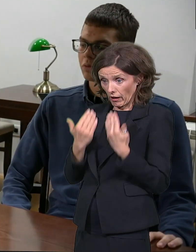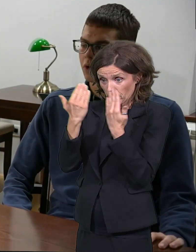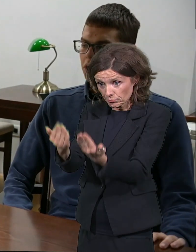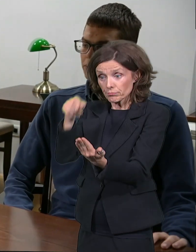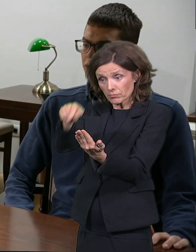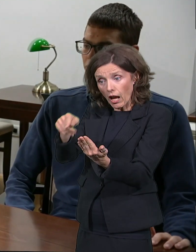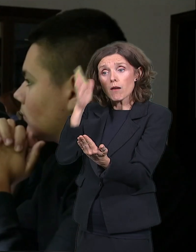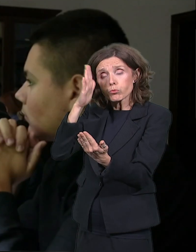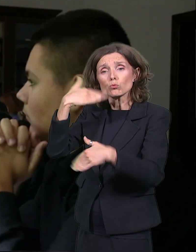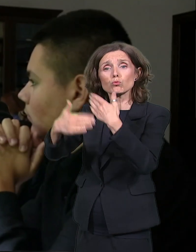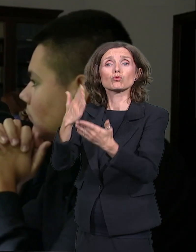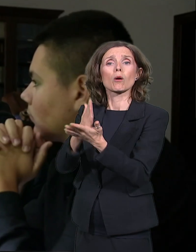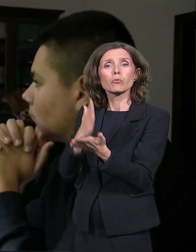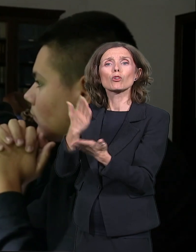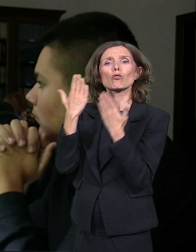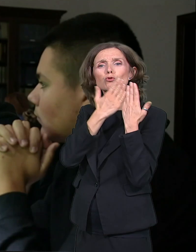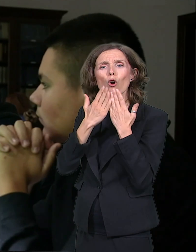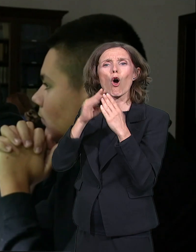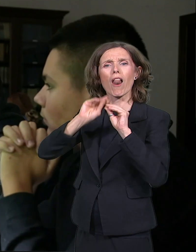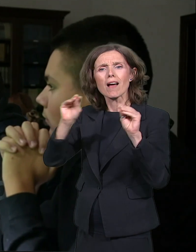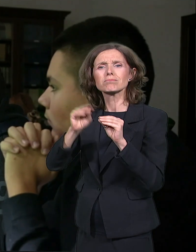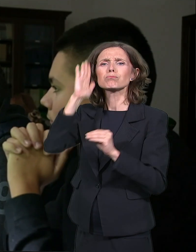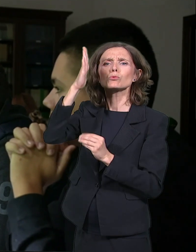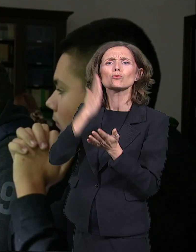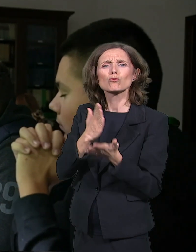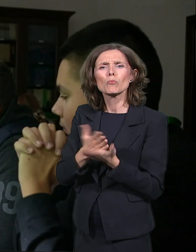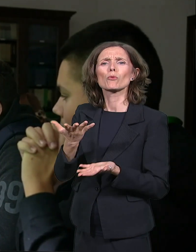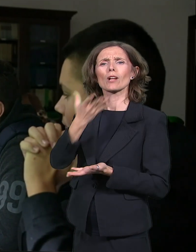školujemo, da budemo svešteni sinovi stare Srbije. Muzika